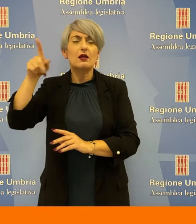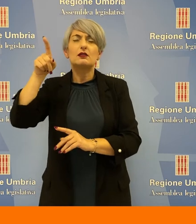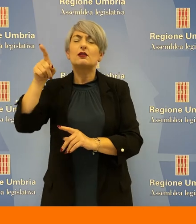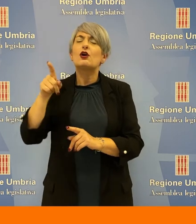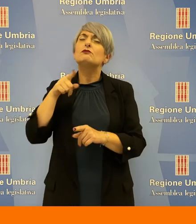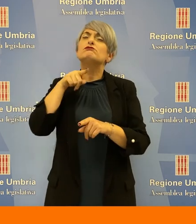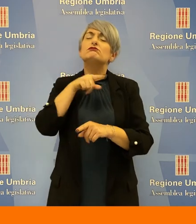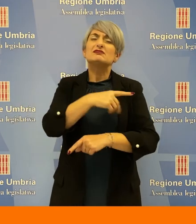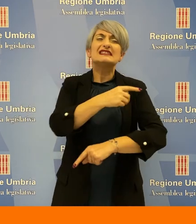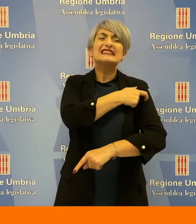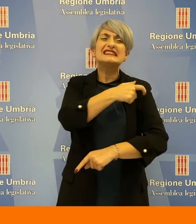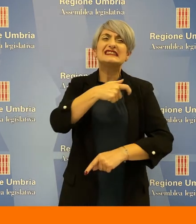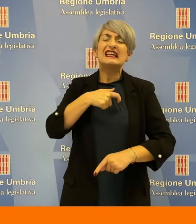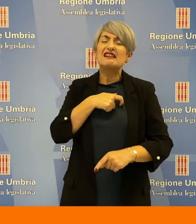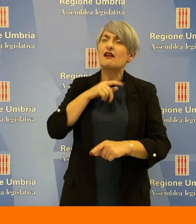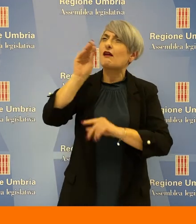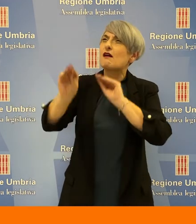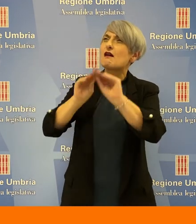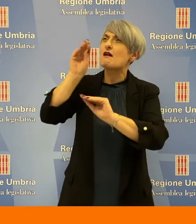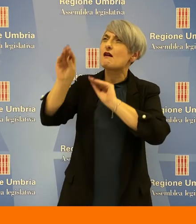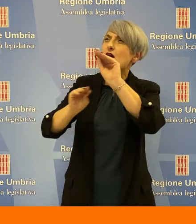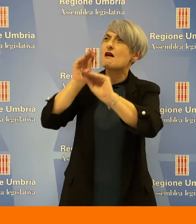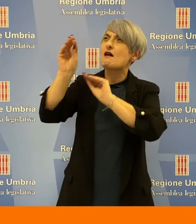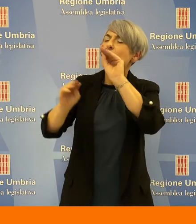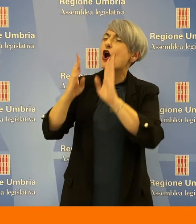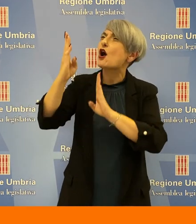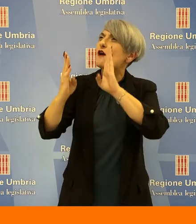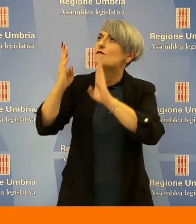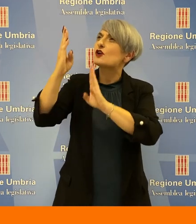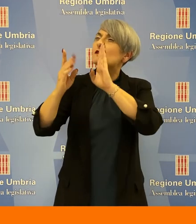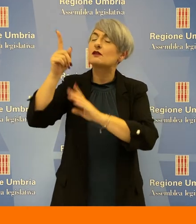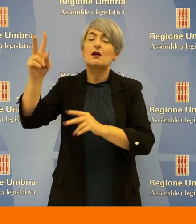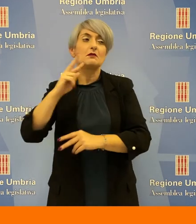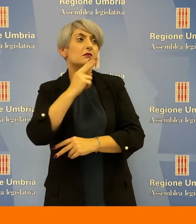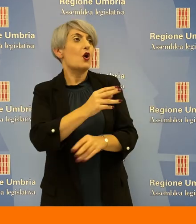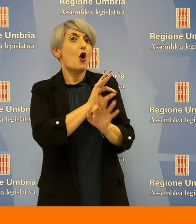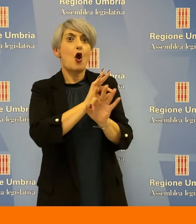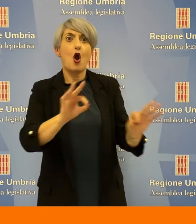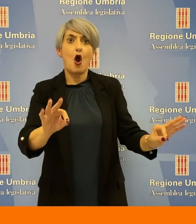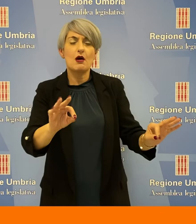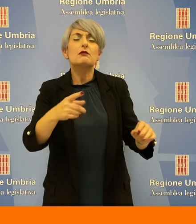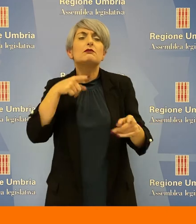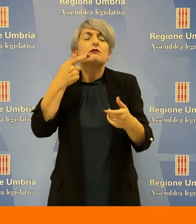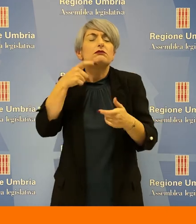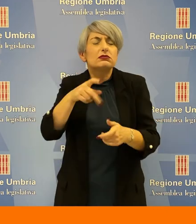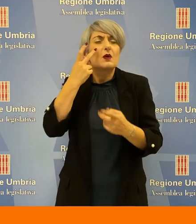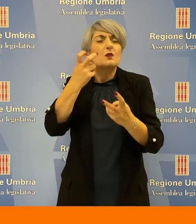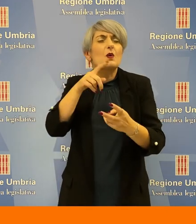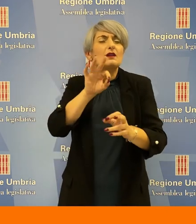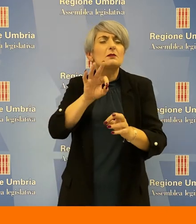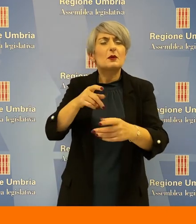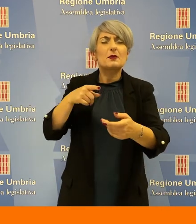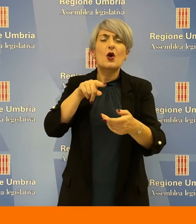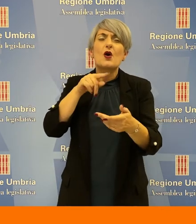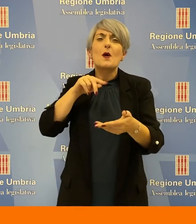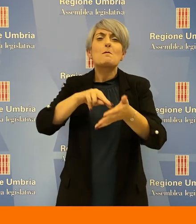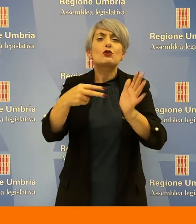sindacali in merito alle problematiche emerse presso l'Istituto Prosperius di Umbertide. Simona